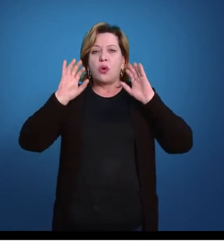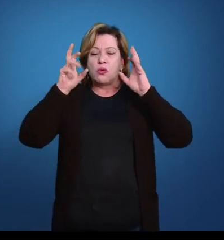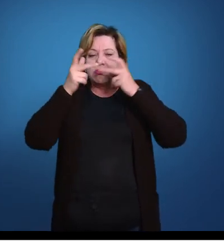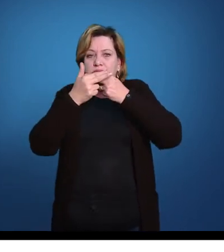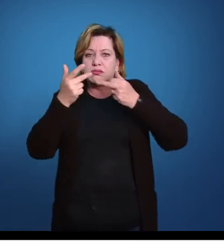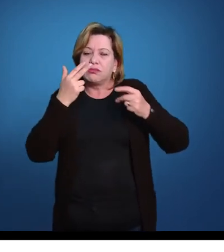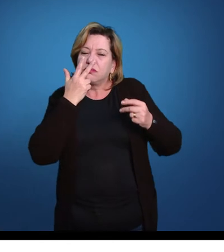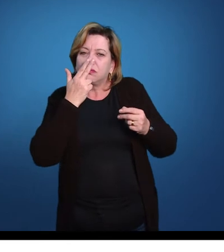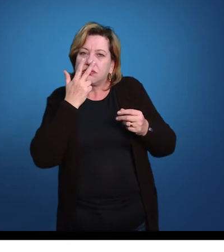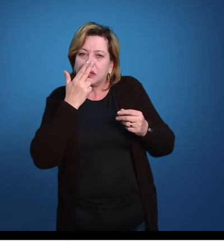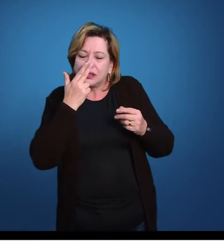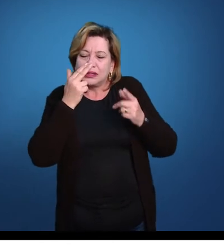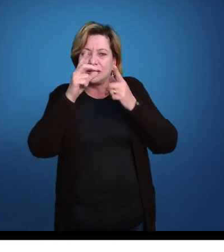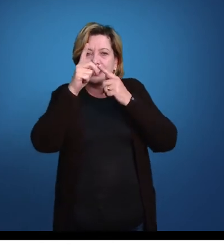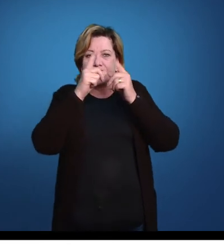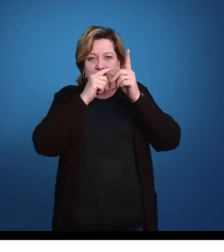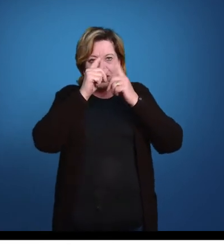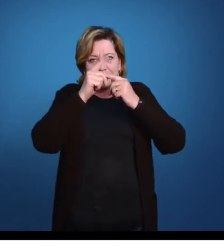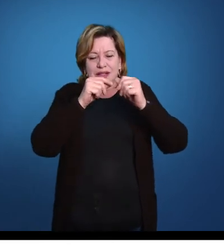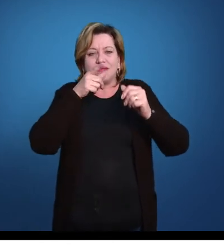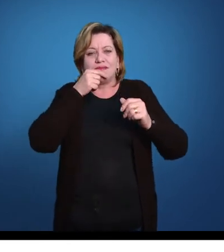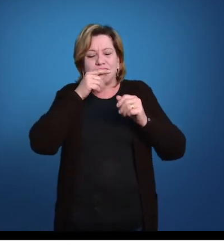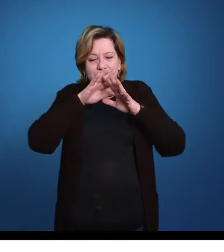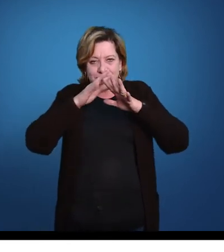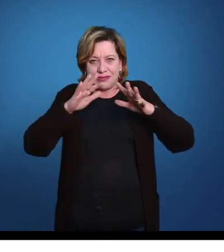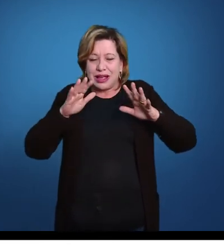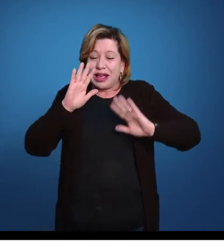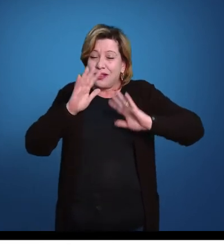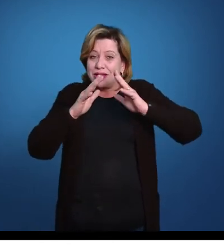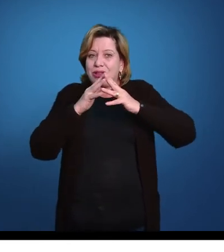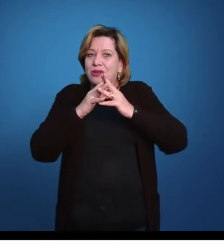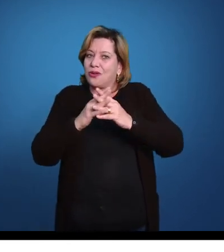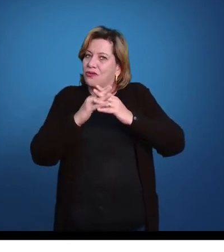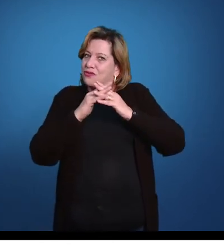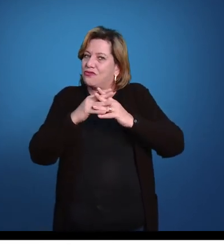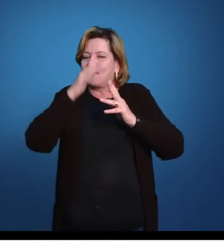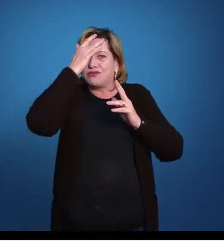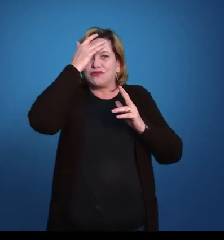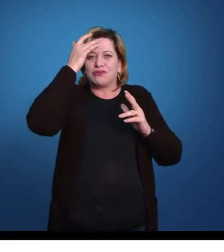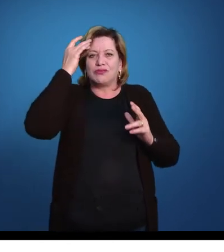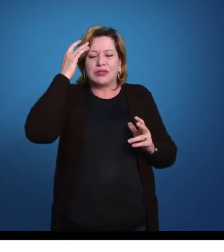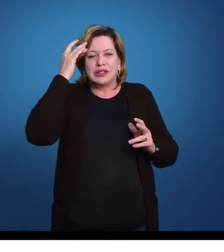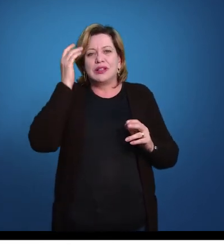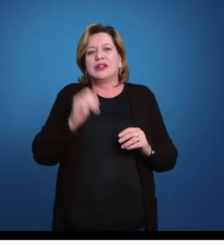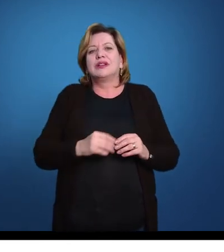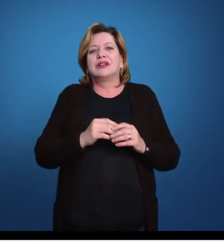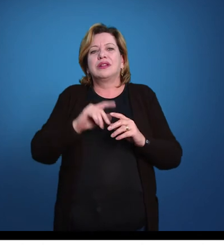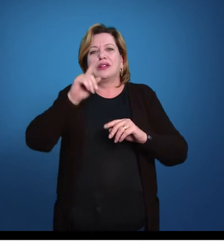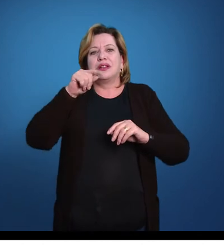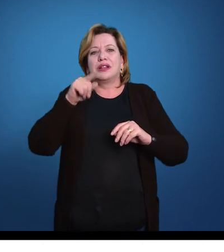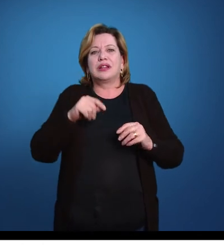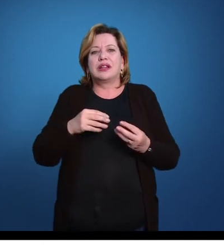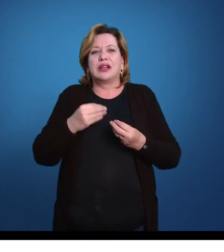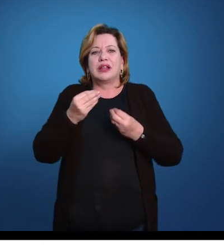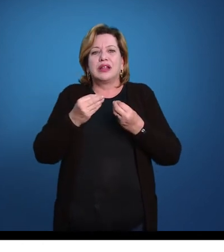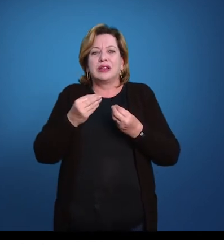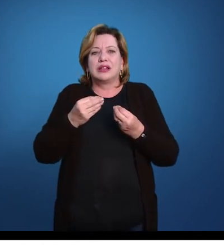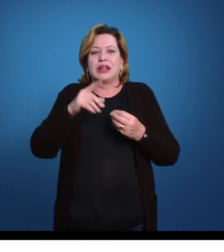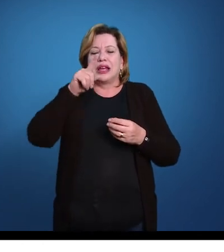com as estrelas do mar, inclusive, muitas vezes são confundidos com estrelas do mar por pessoas que não conhecem, são as serpentes do